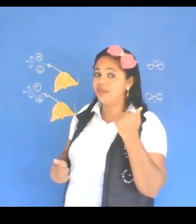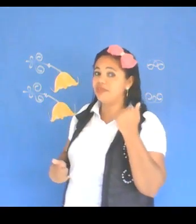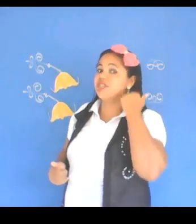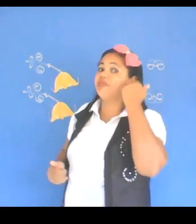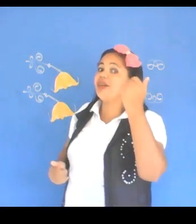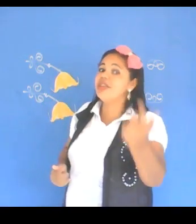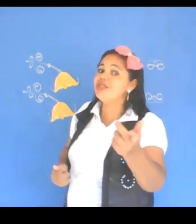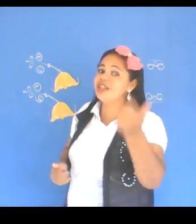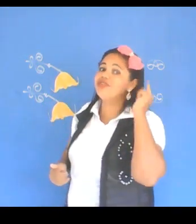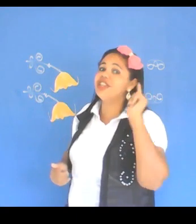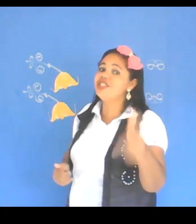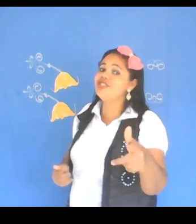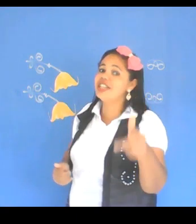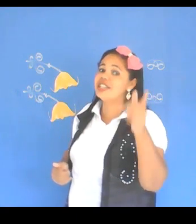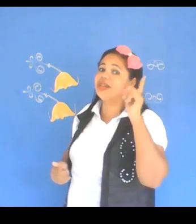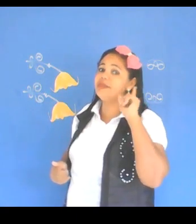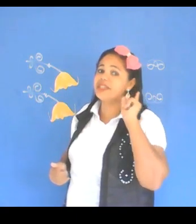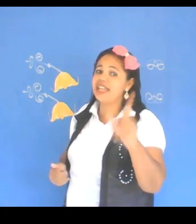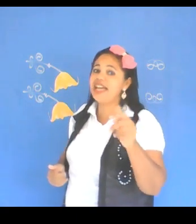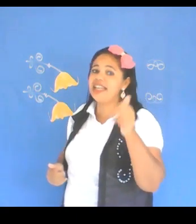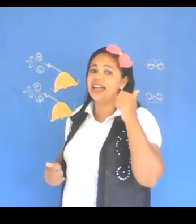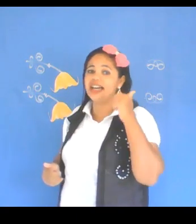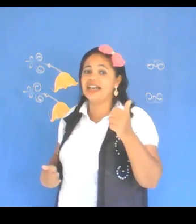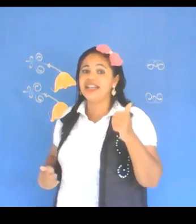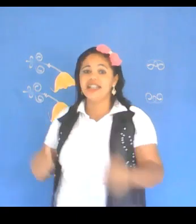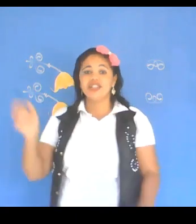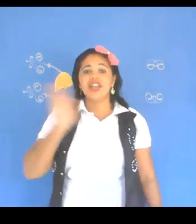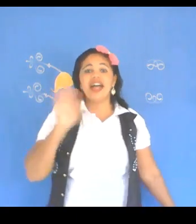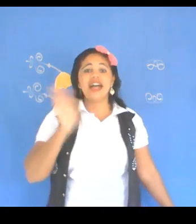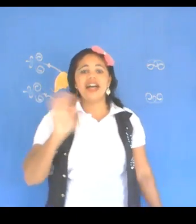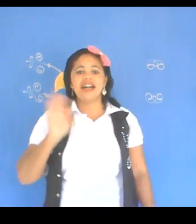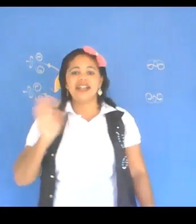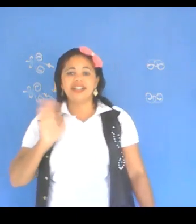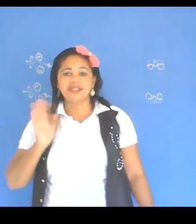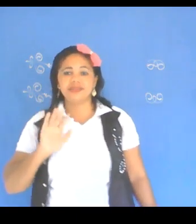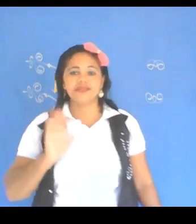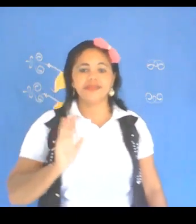mande pra mim o seu vídeo da semana passada. Tchau! Tchau!